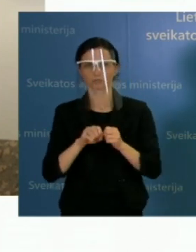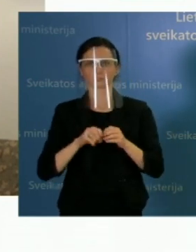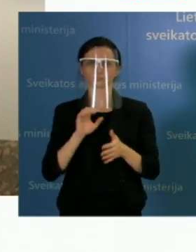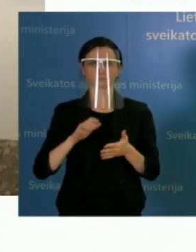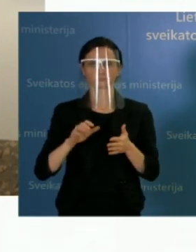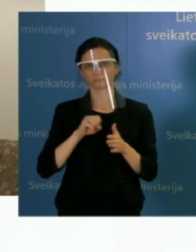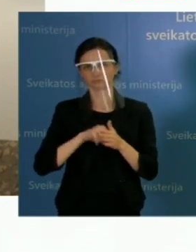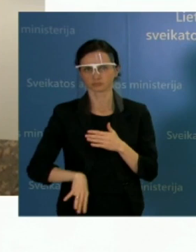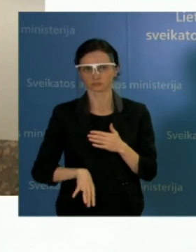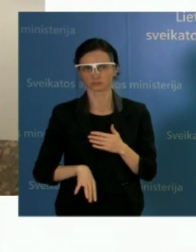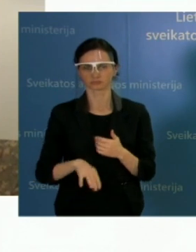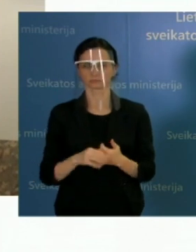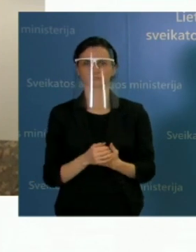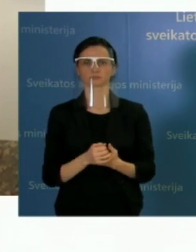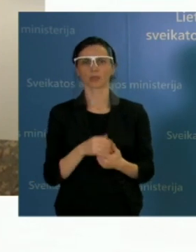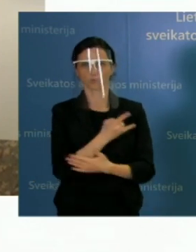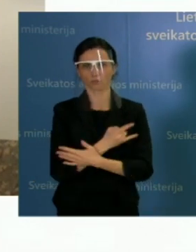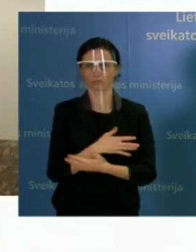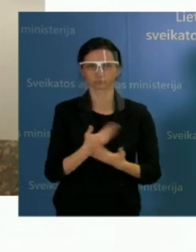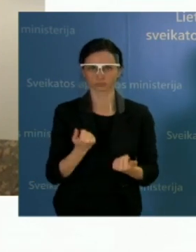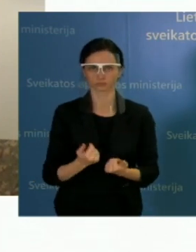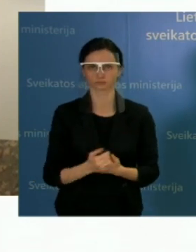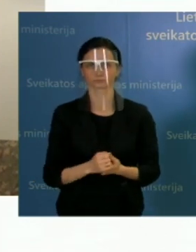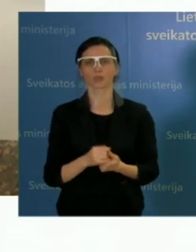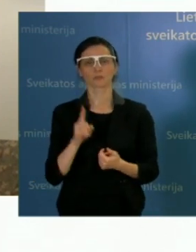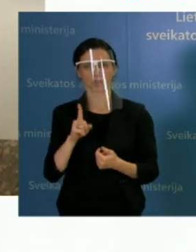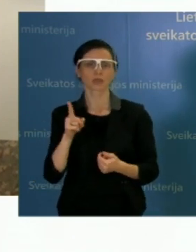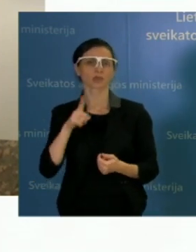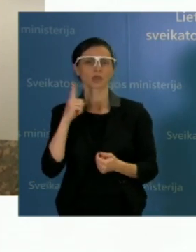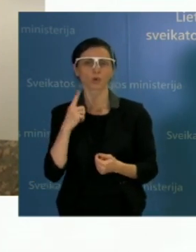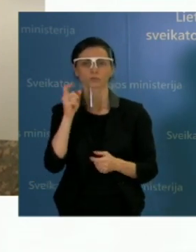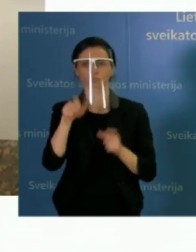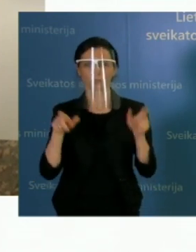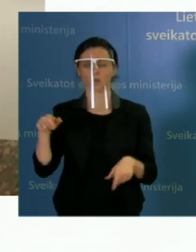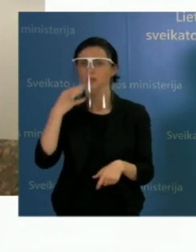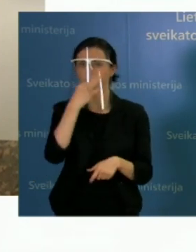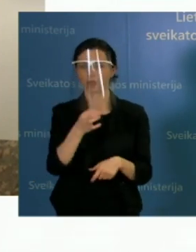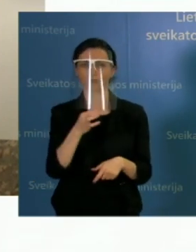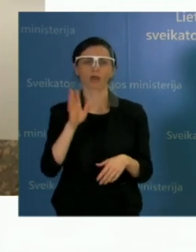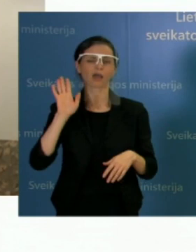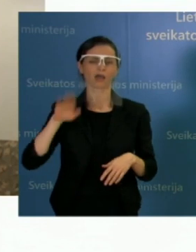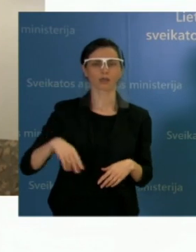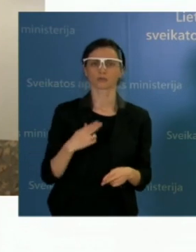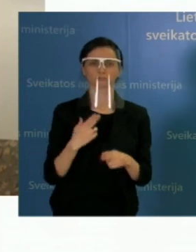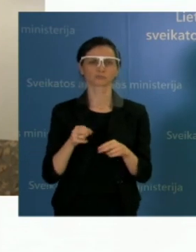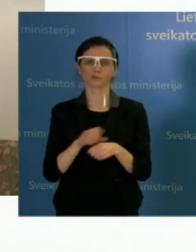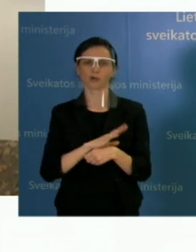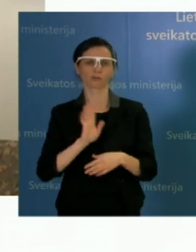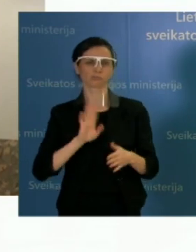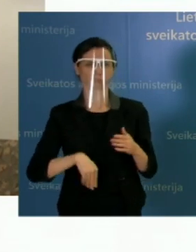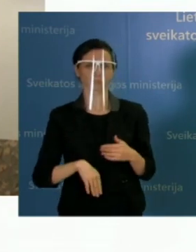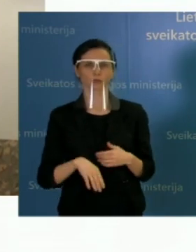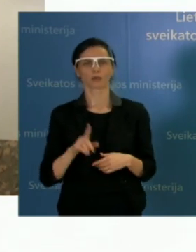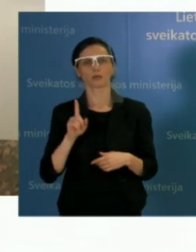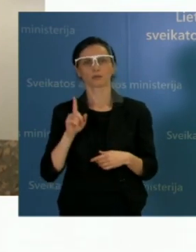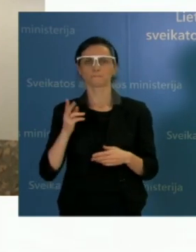kad jauni žmonės, kurie galvoja, kad jie neserga, kad serga besimptomiamis formamis. Ne visai taip yra